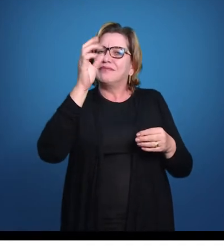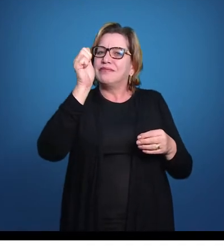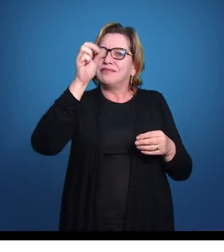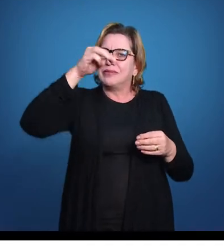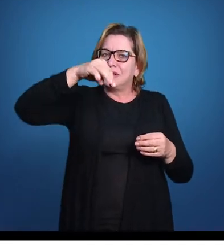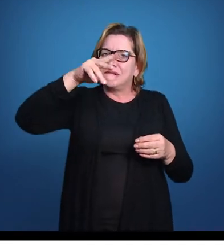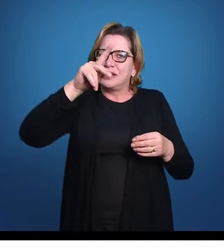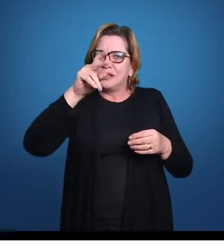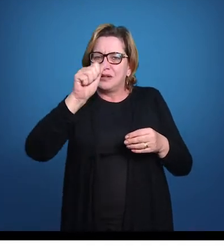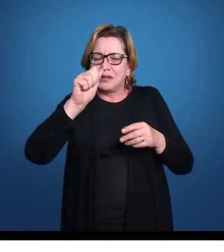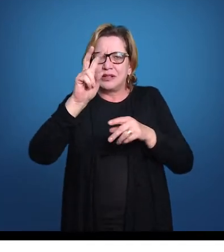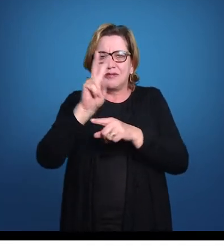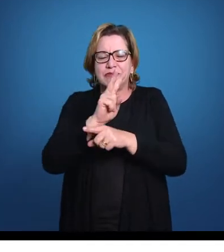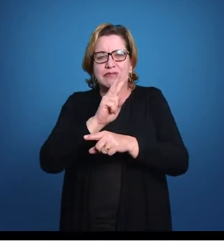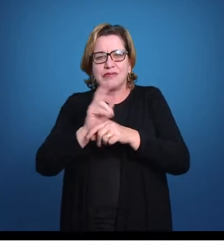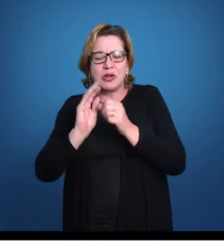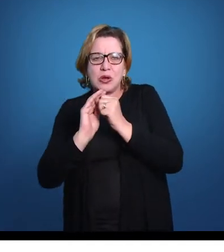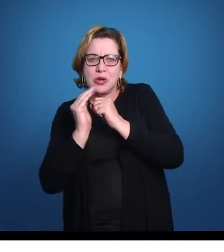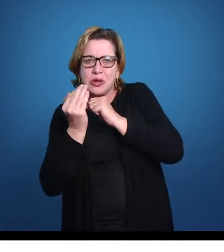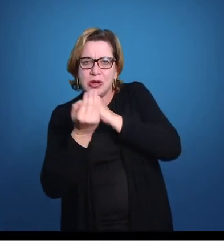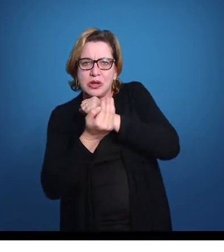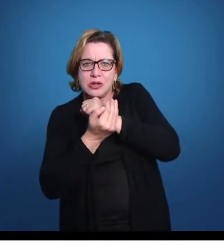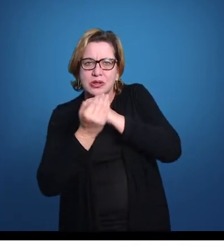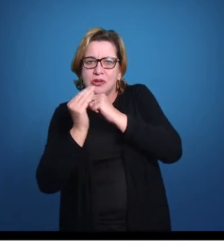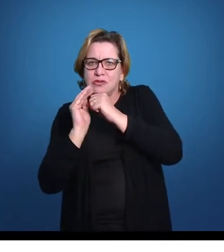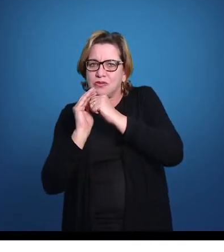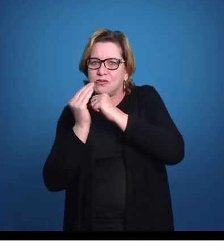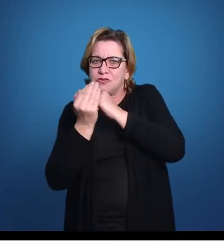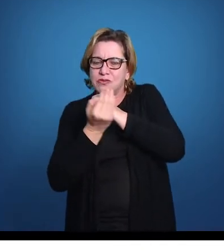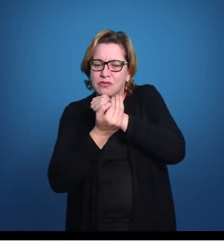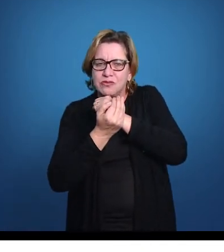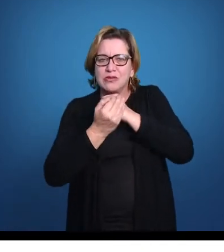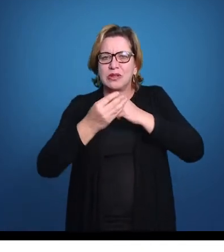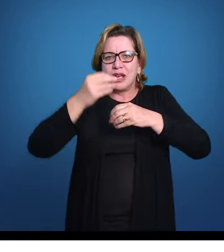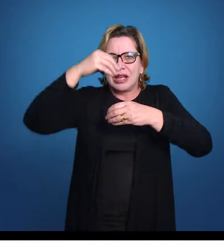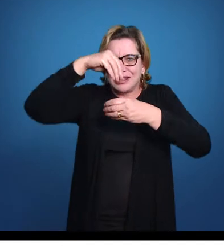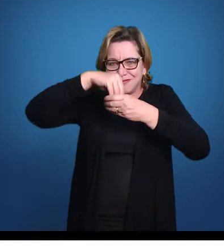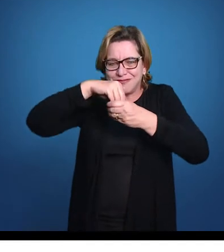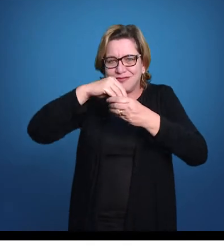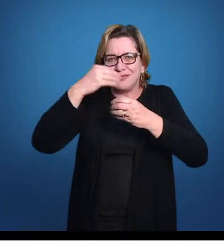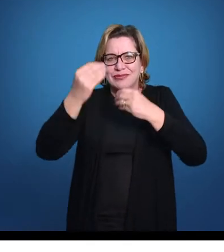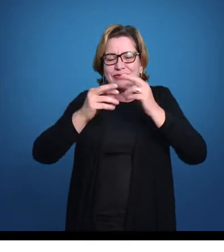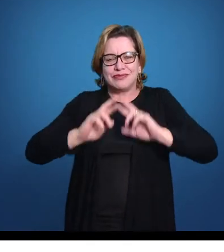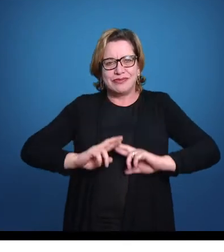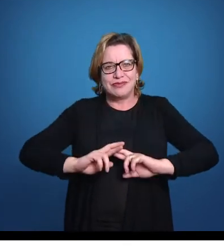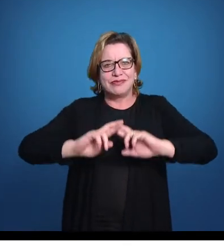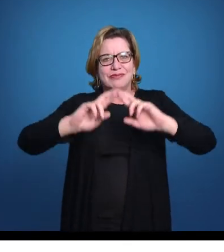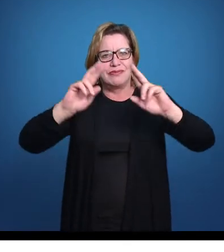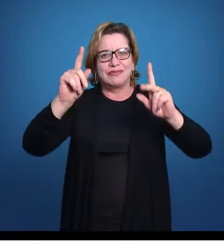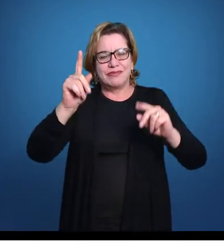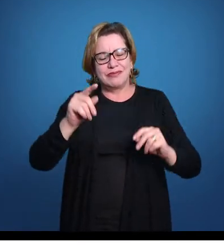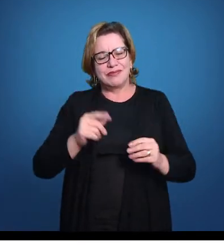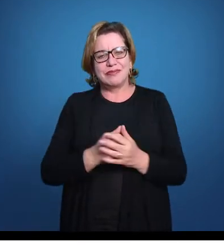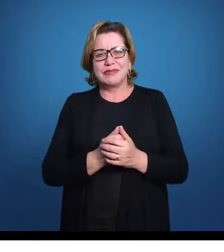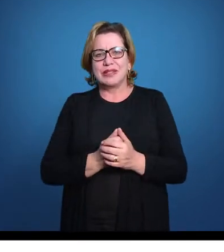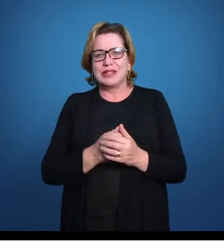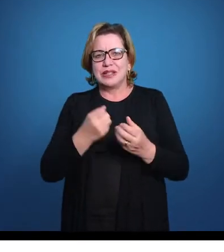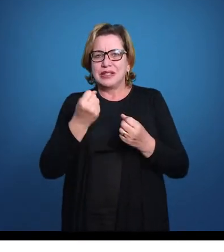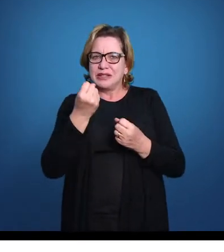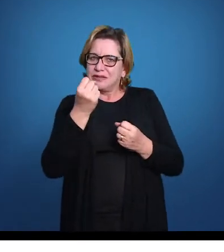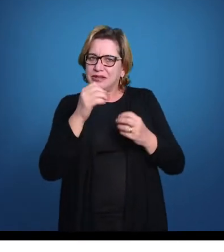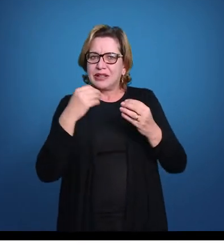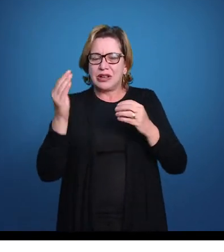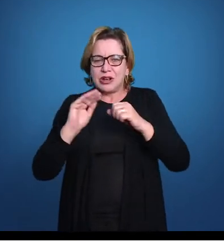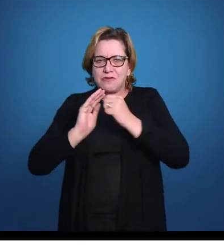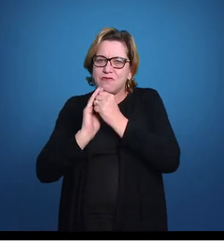a câmara branquial. E agora os arcos branquiais vão ser uma estrutura interna com uma abertura diferente, né? Então, se tornou